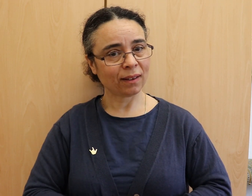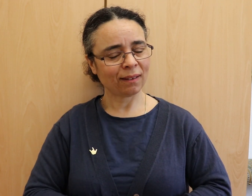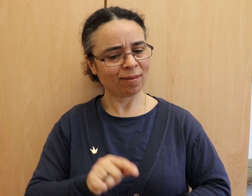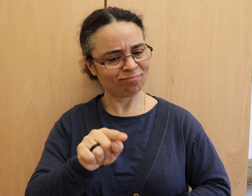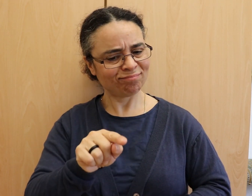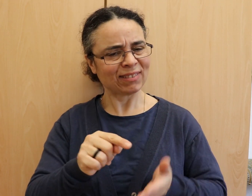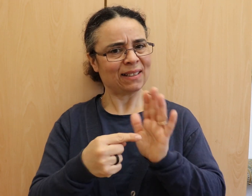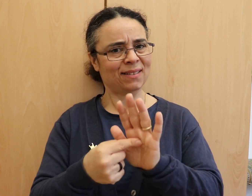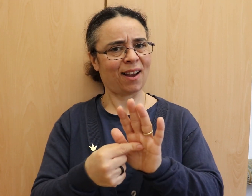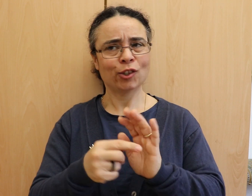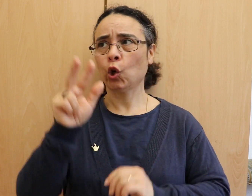Kontakt tritt.